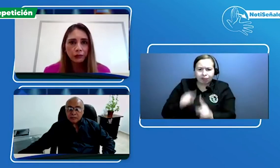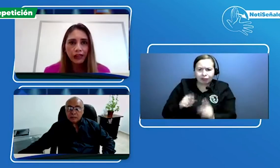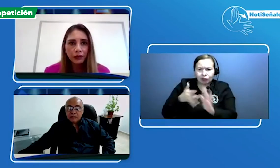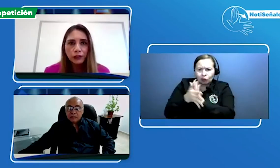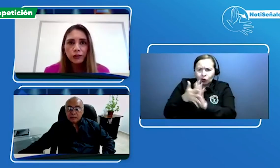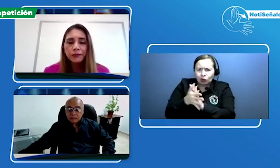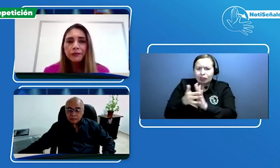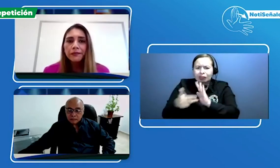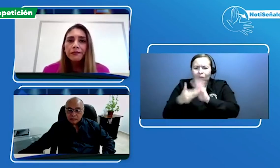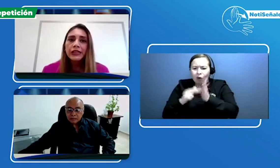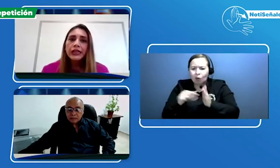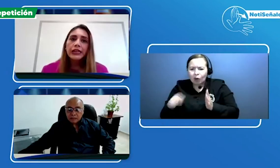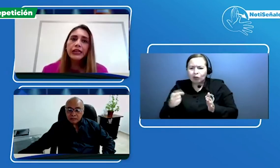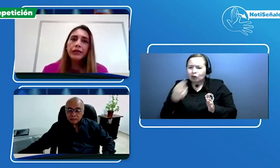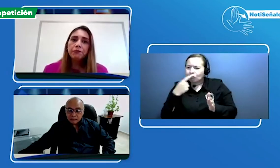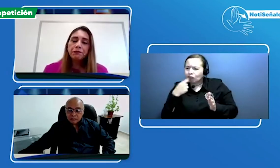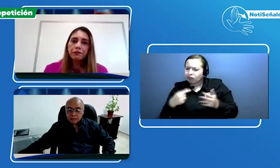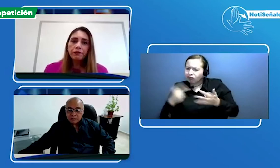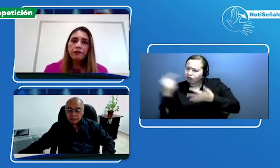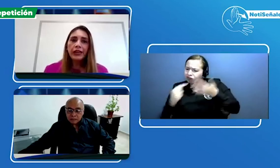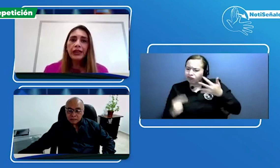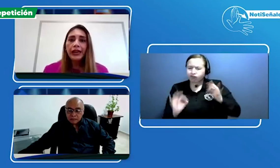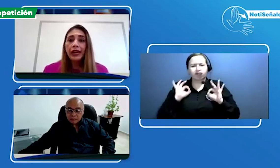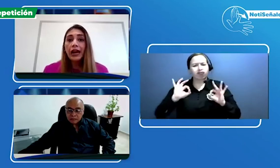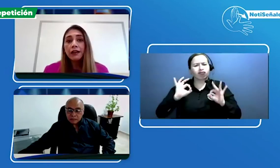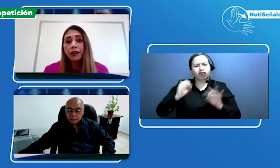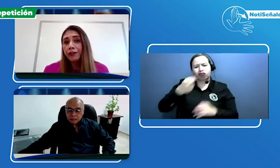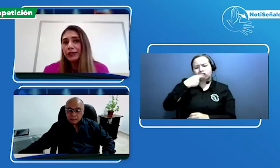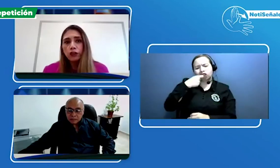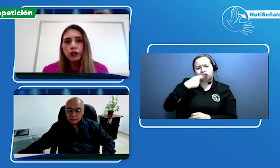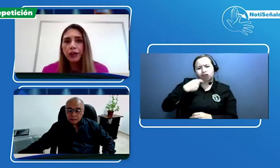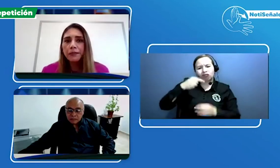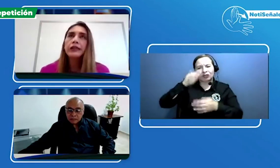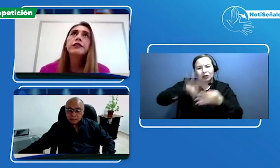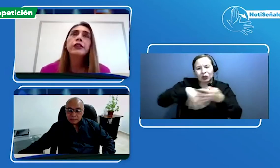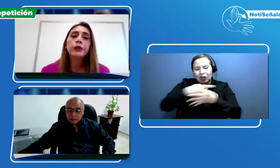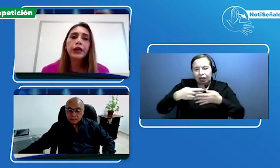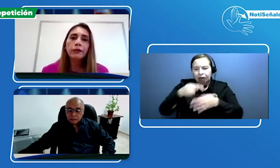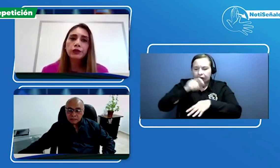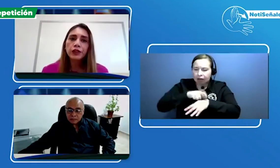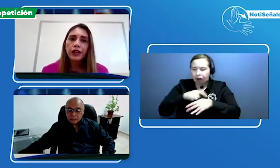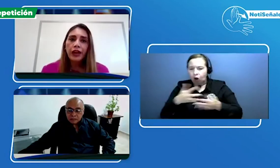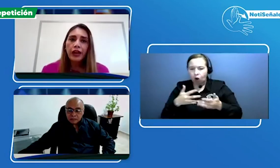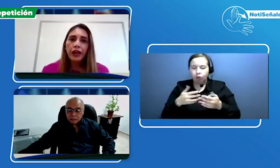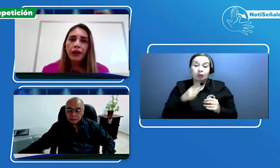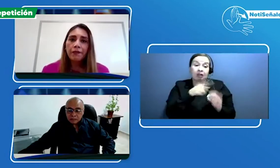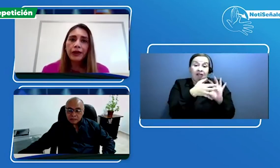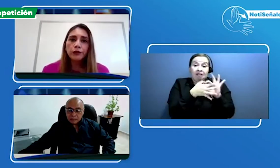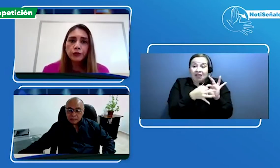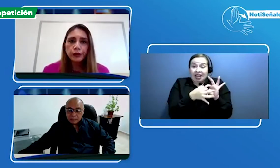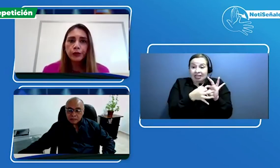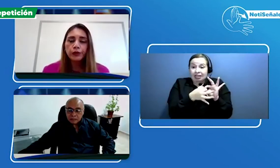medicamentos. Y FENASCOL también ha sido, digamos, para nosotros